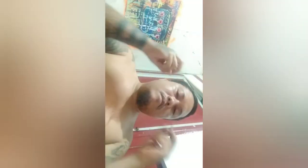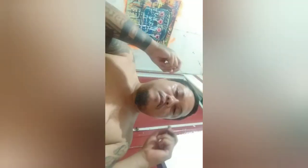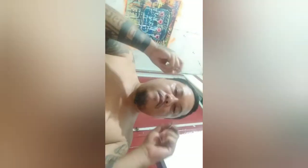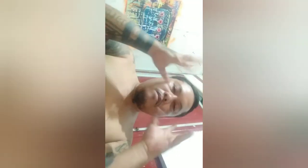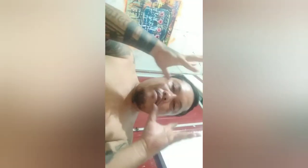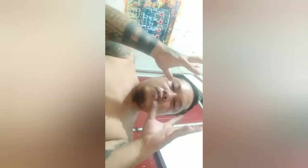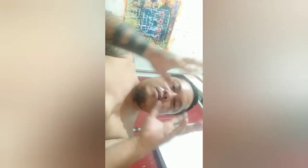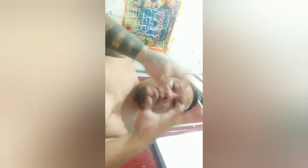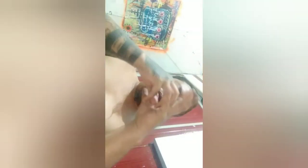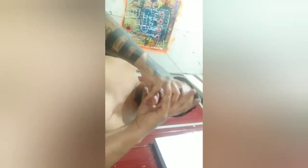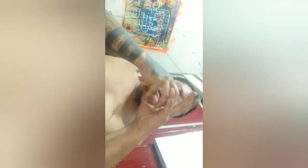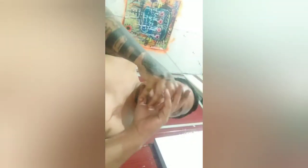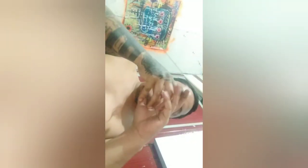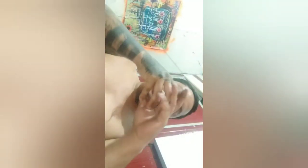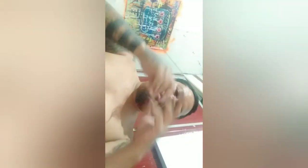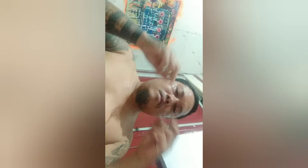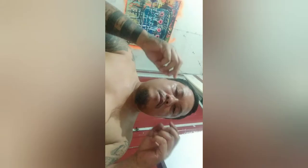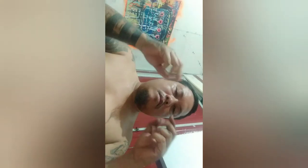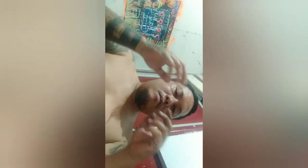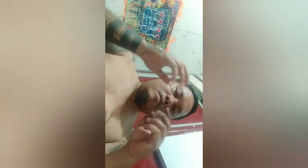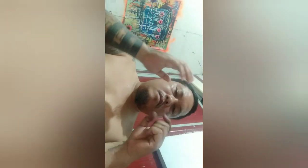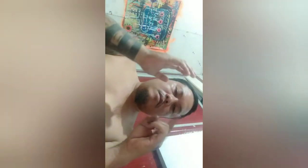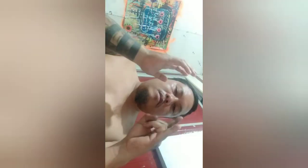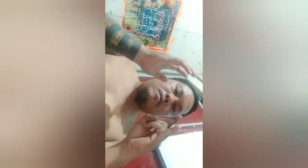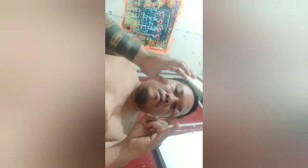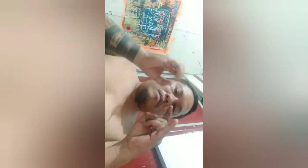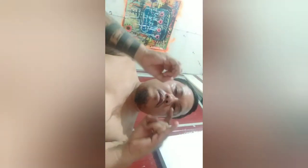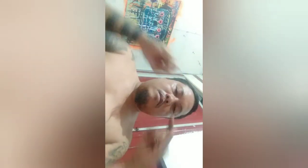Elvis Presley na barong ni Pantaleon Alvarez yun